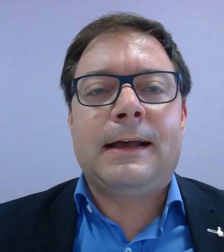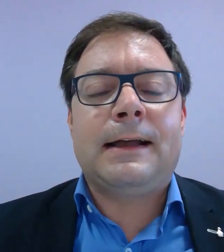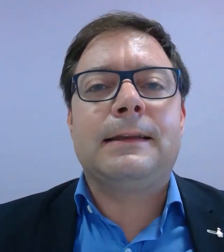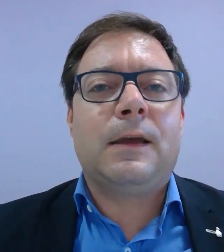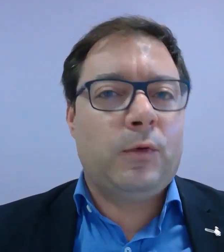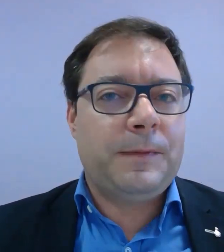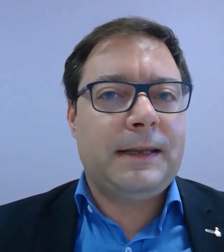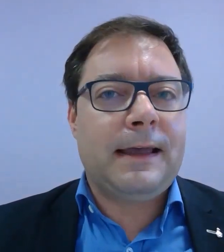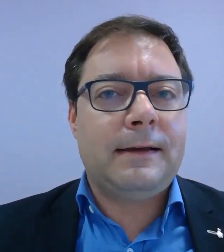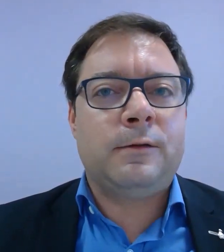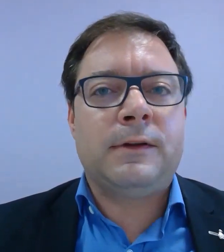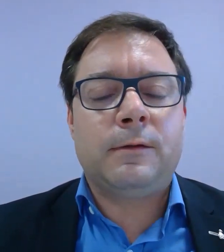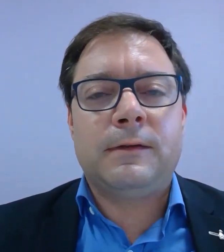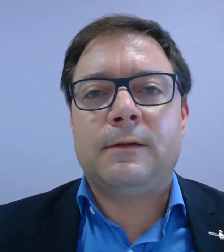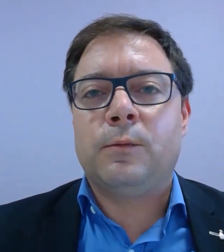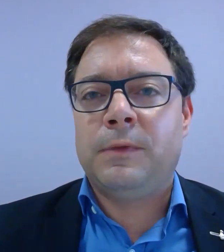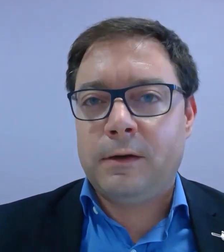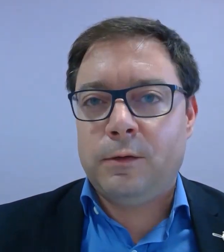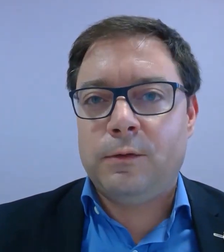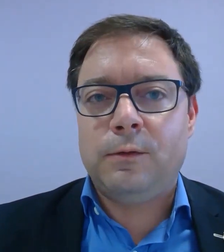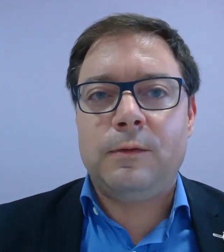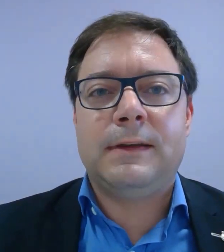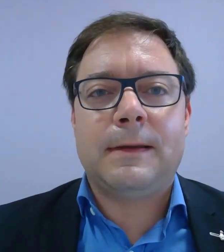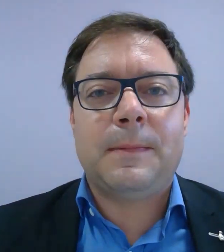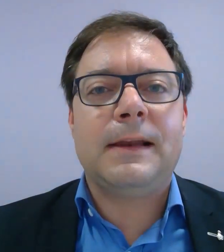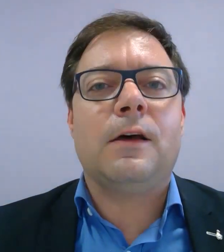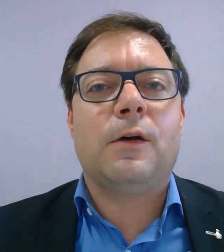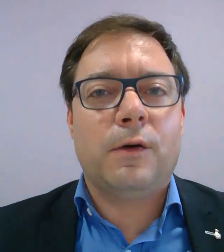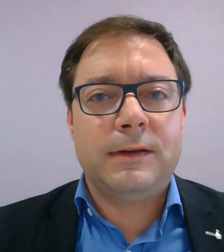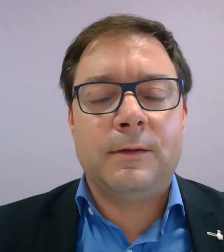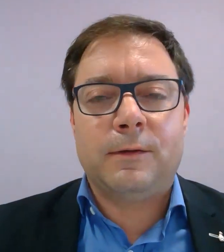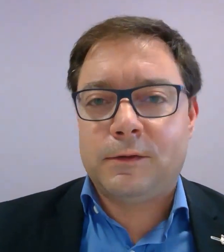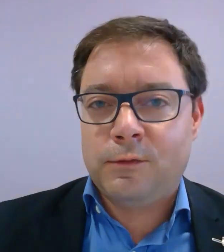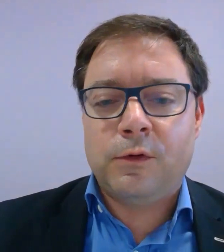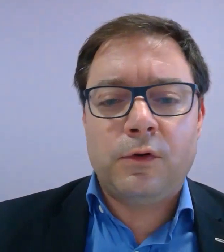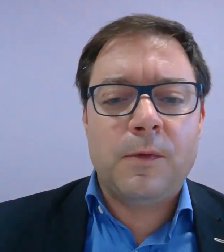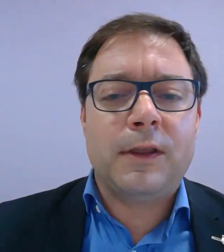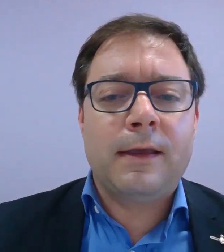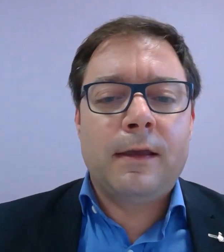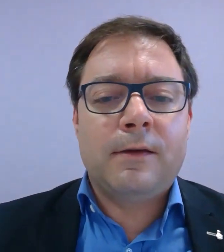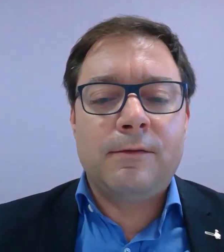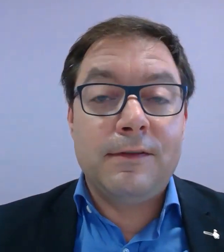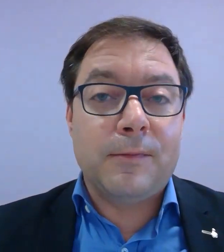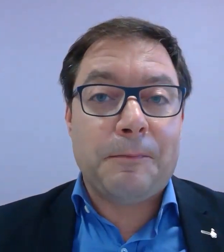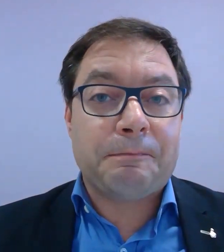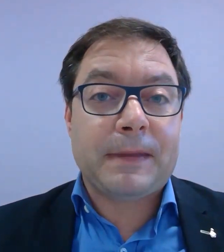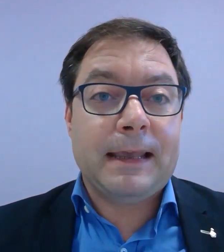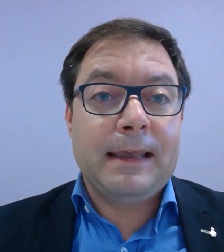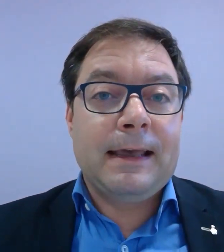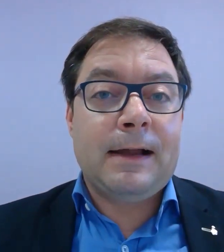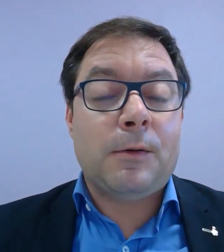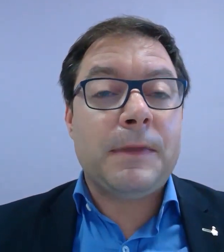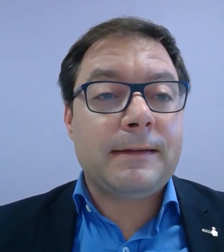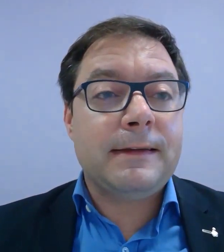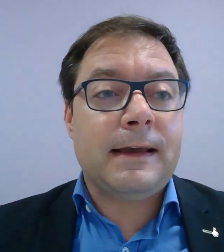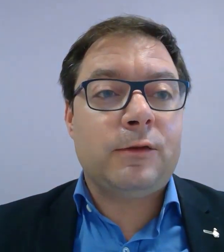un très beau spectacle d'une association qui demande vivement.